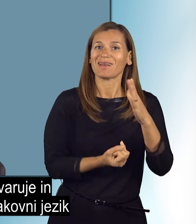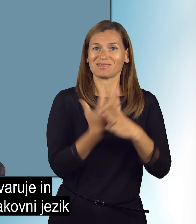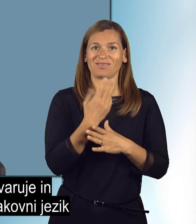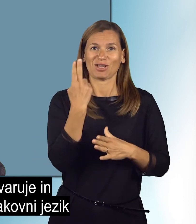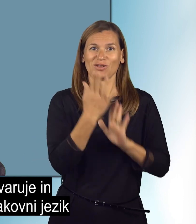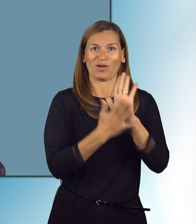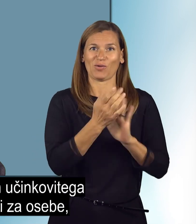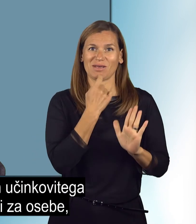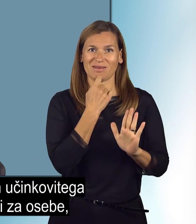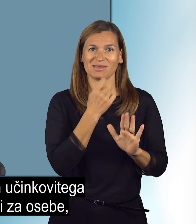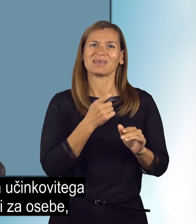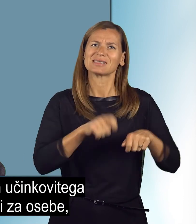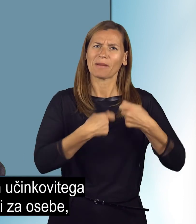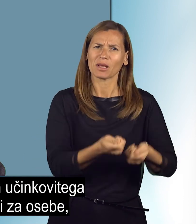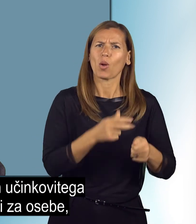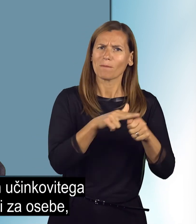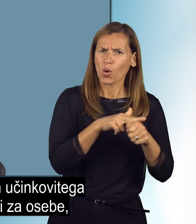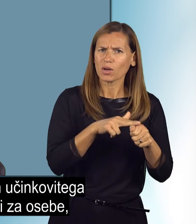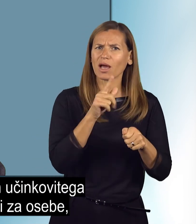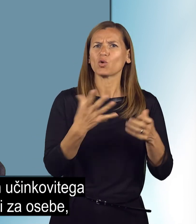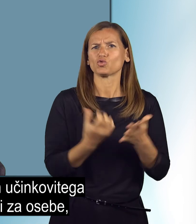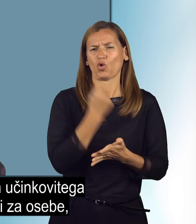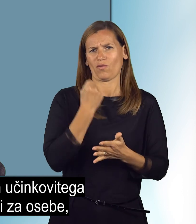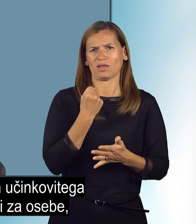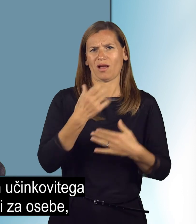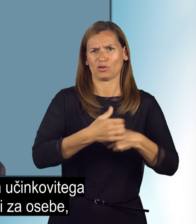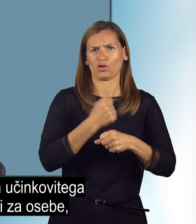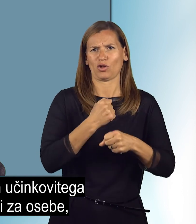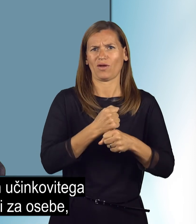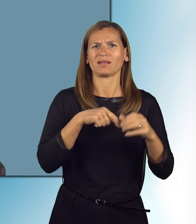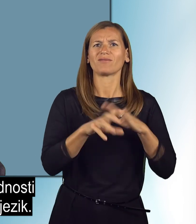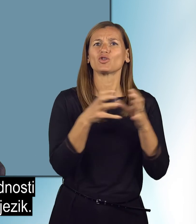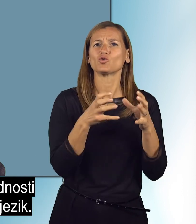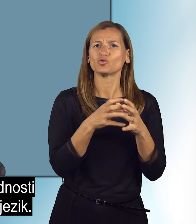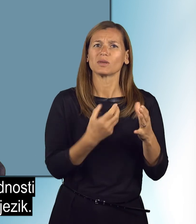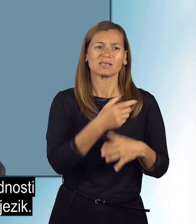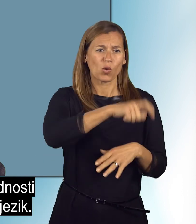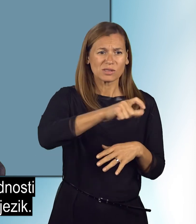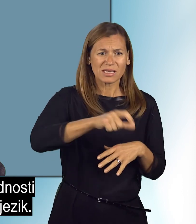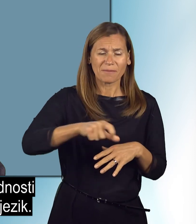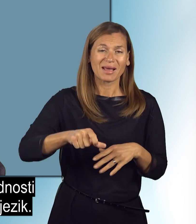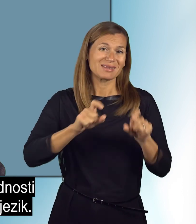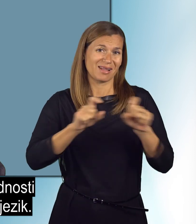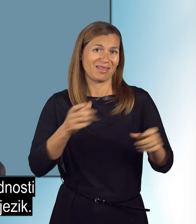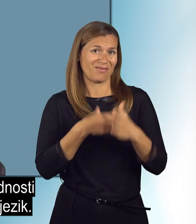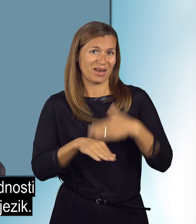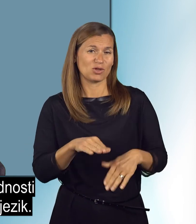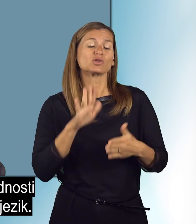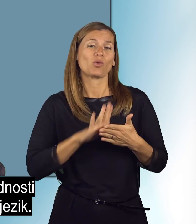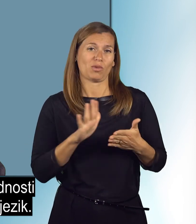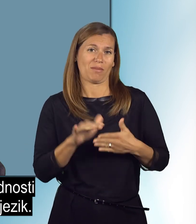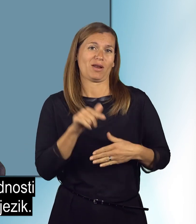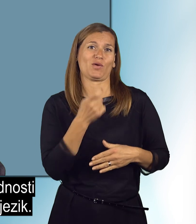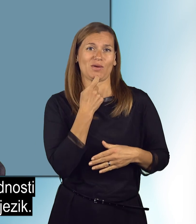znakovni jezik z namenom polnega in učinkovitega sodelovanja v družbi za osebe, ki zaradi invalidnosti uporabljajo ta